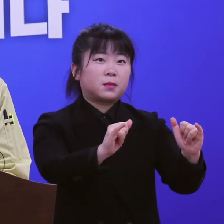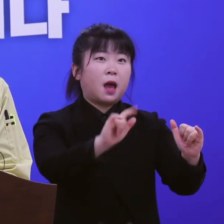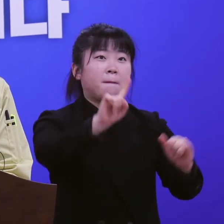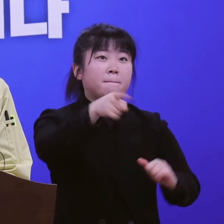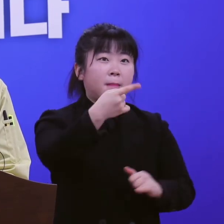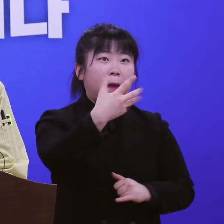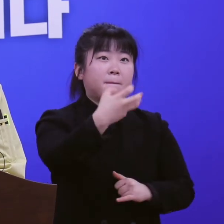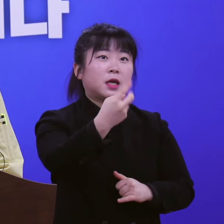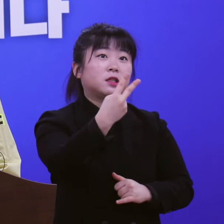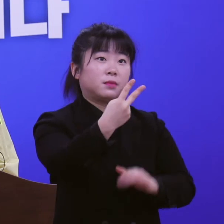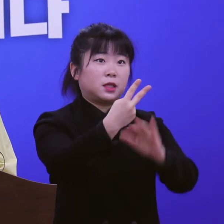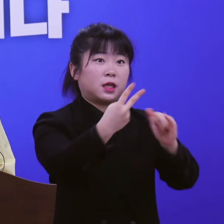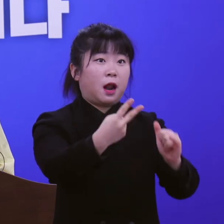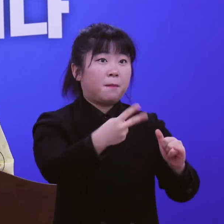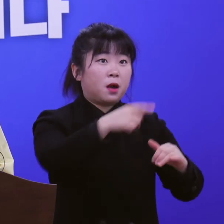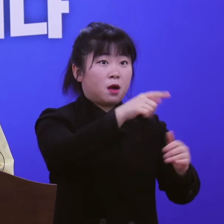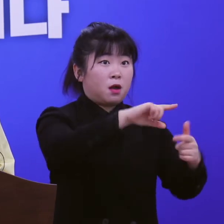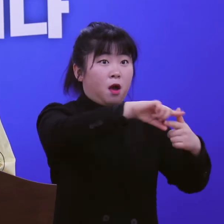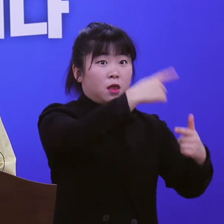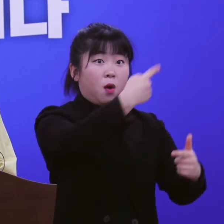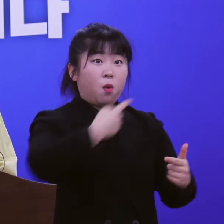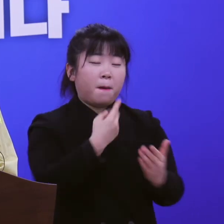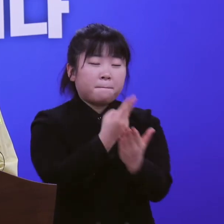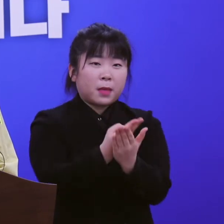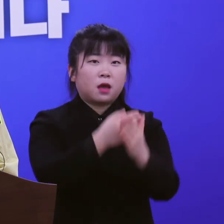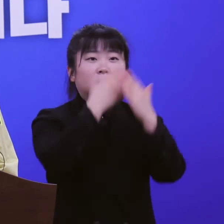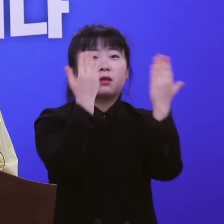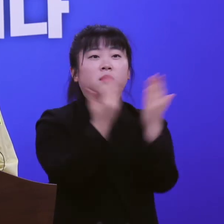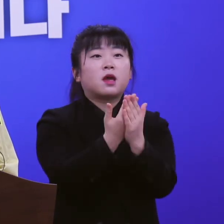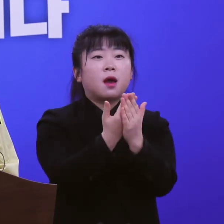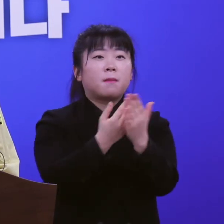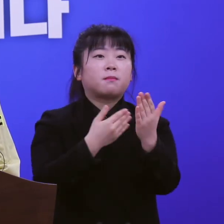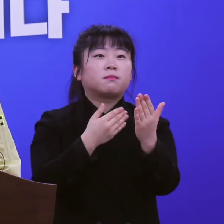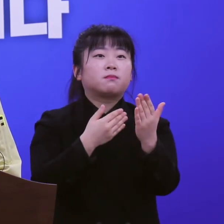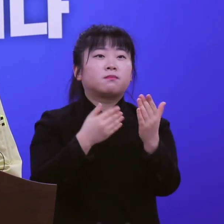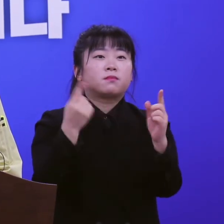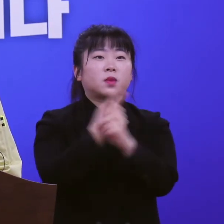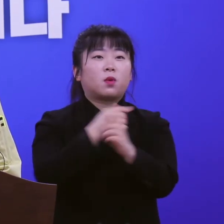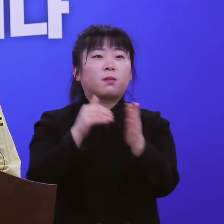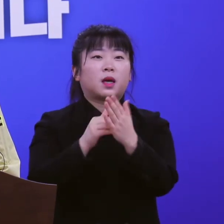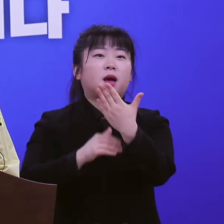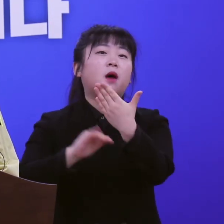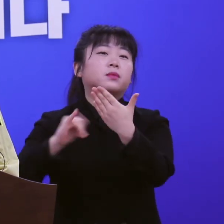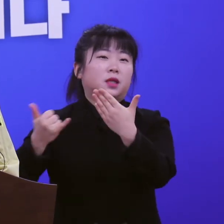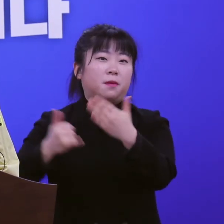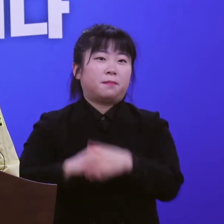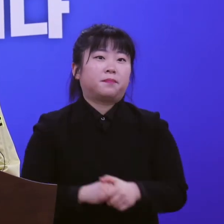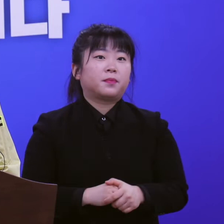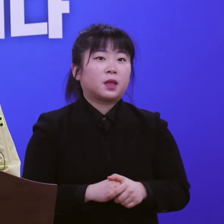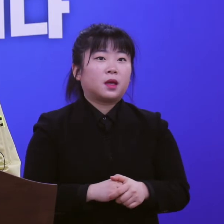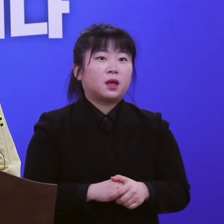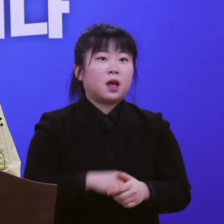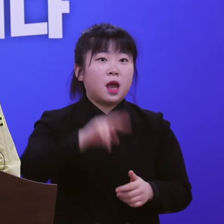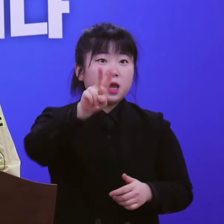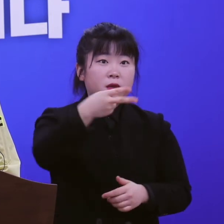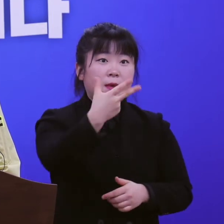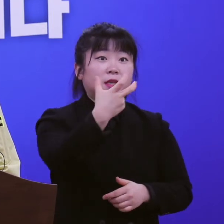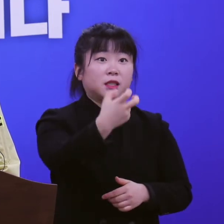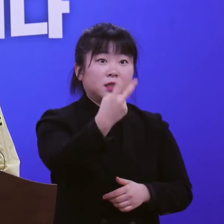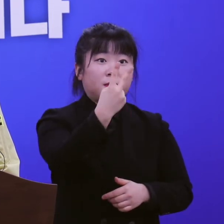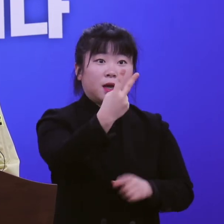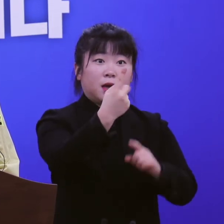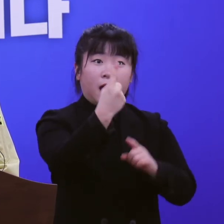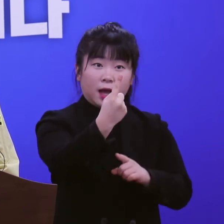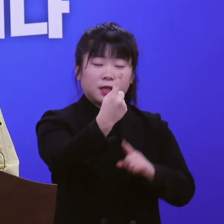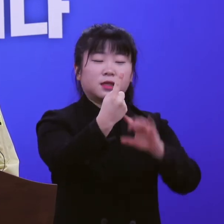9명이 완치되어 퇴원하였습니다. 현재 273명이 도내 병원 병상을 이용하고 있습니다.